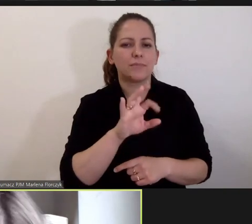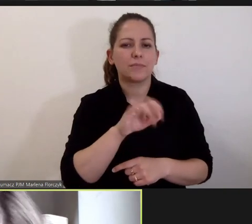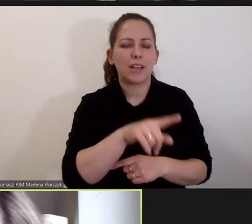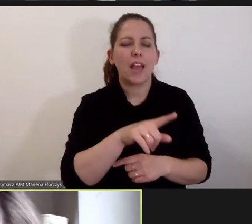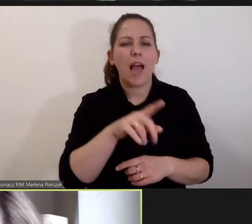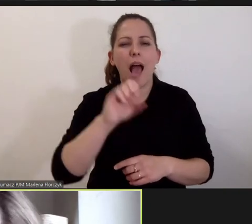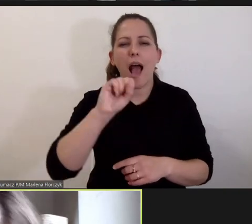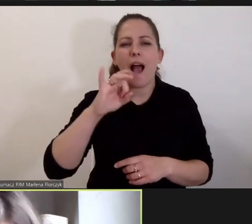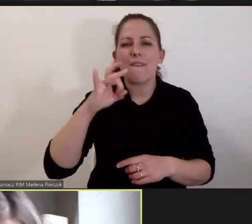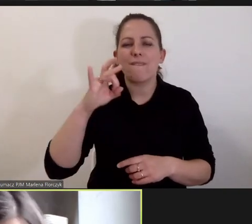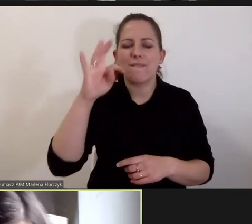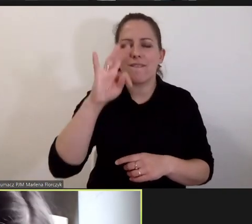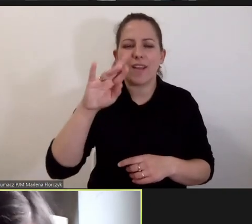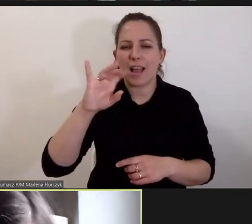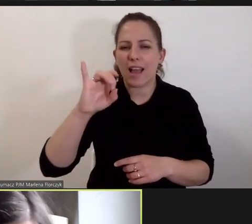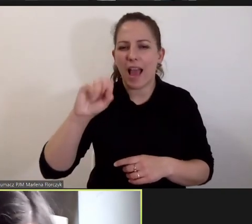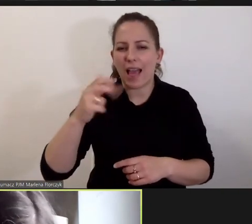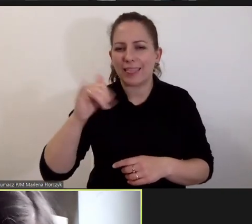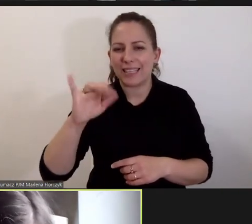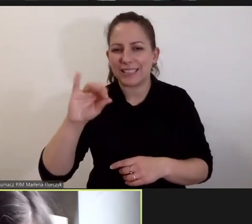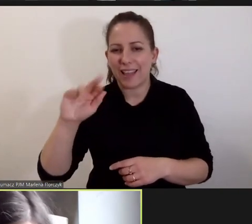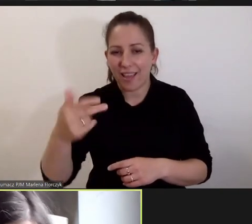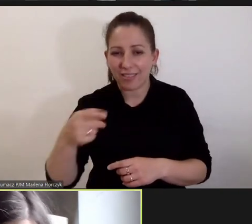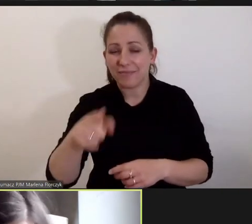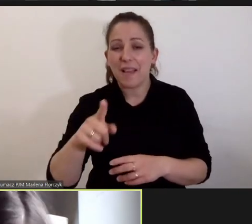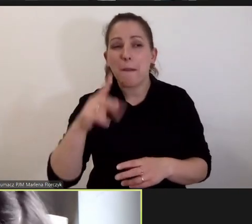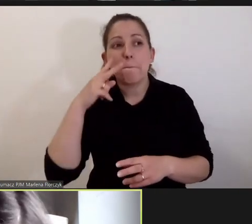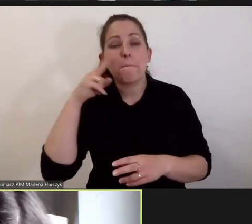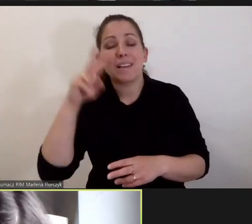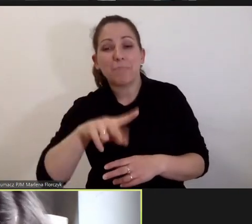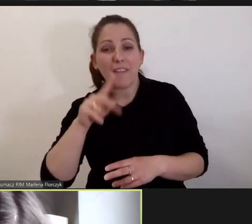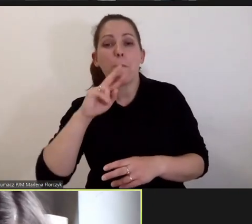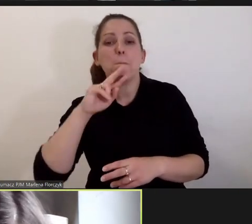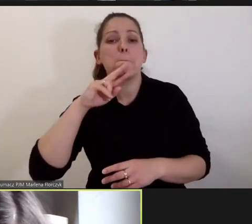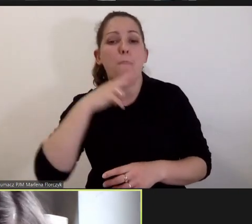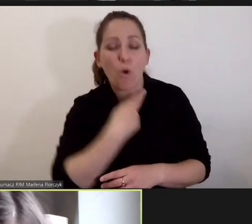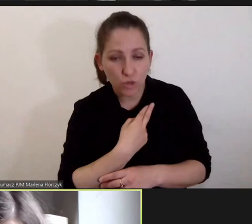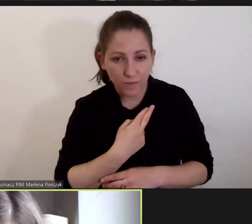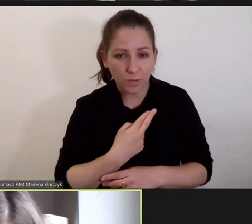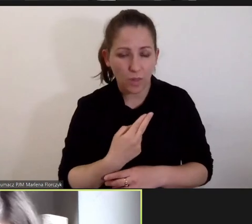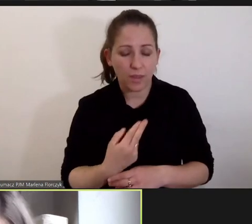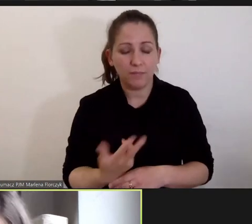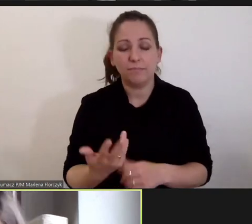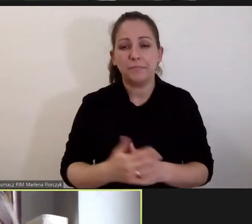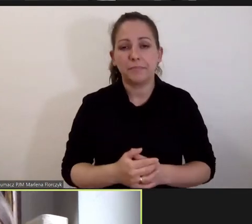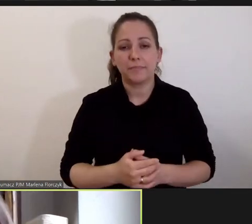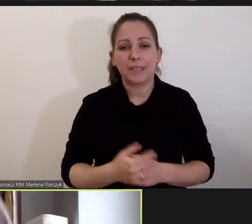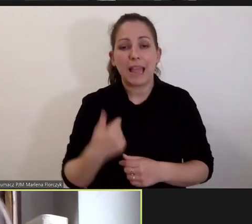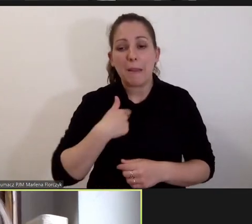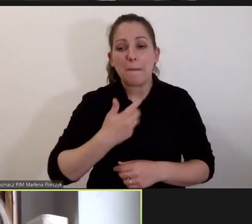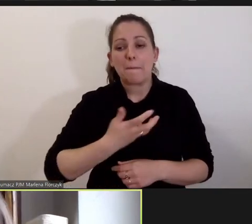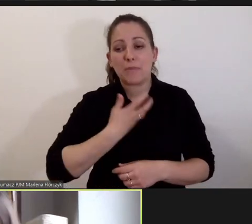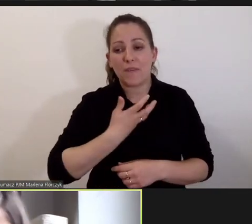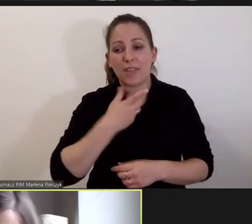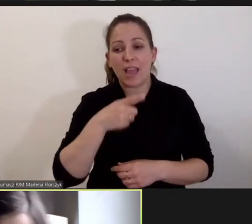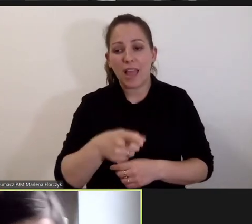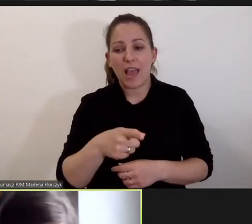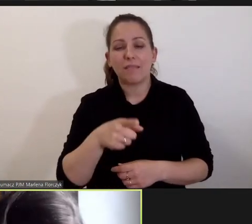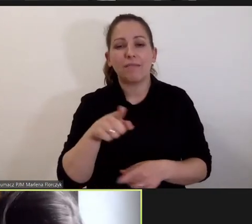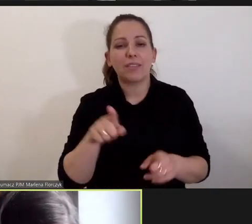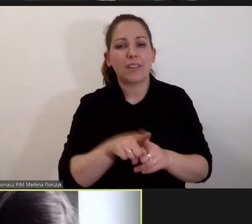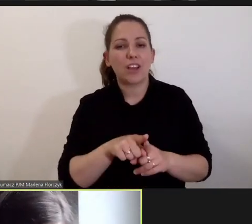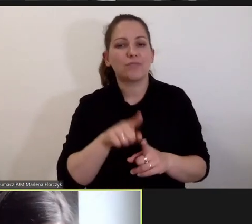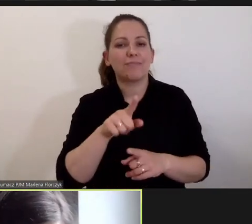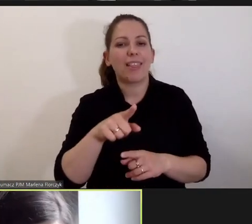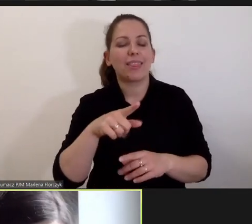Afganistanie, właśnie z perspektywy pokrzywdzonych. Natomiast wydaje mi się, że to jest coś z kolei co